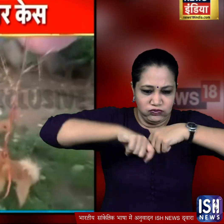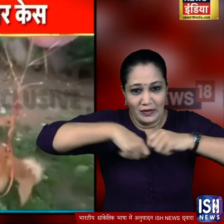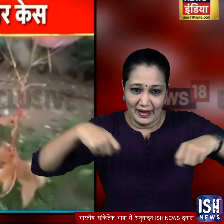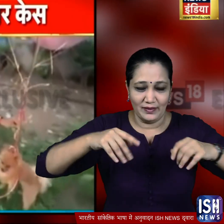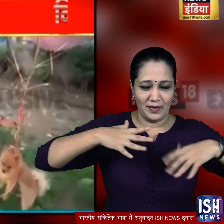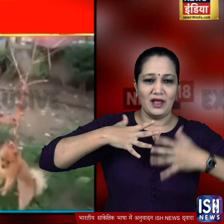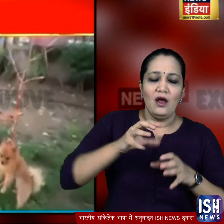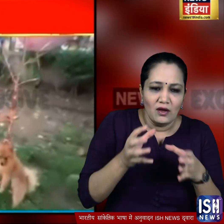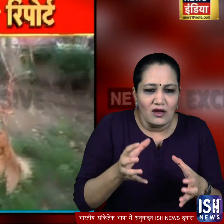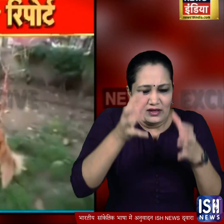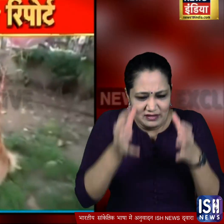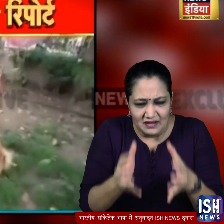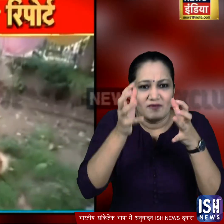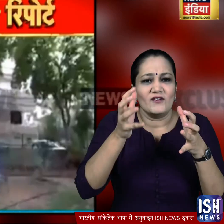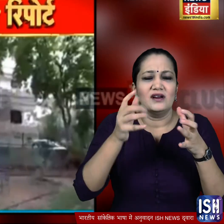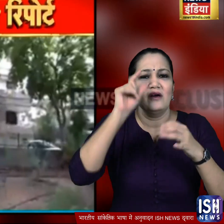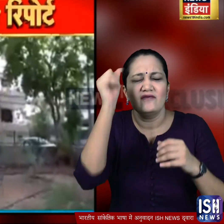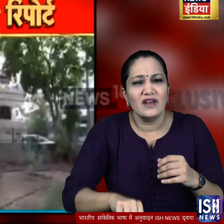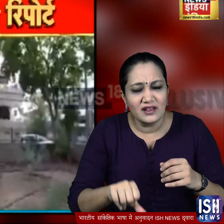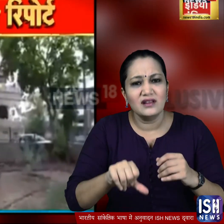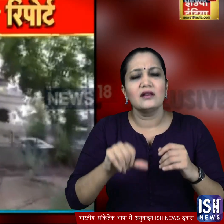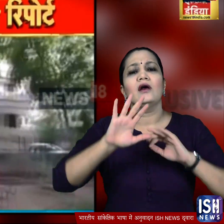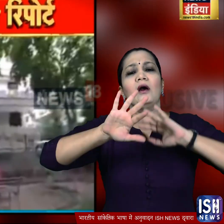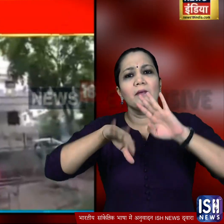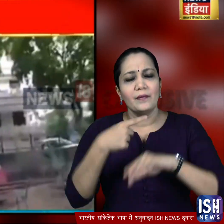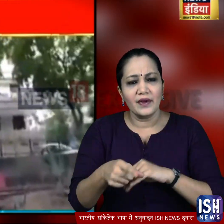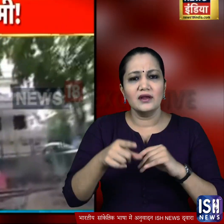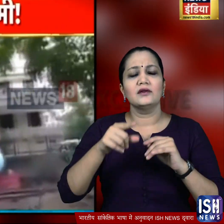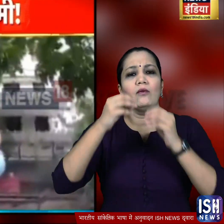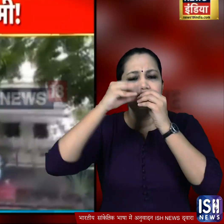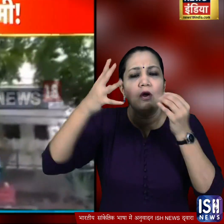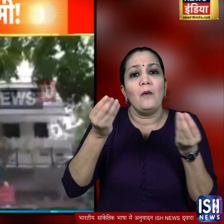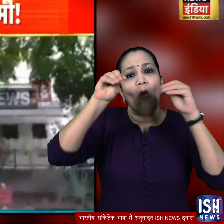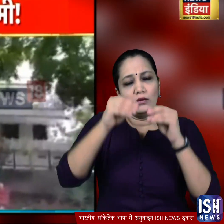कर कुत्ते को हवा में उड़ाने की कोशिश की लेकिन जब वो ऐसा नहीं कर पाया तो उसने गुबारे बढ़ा दिये